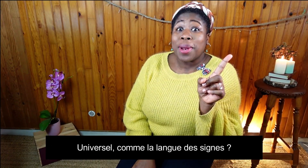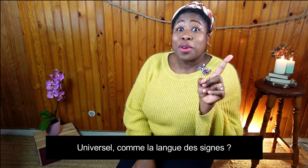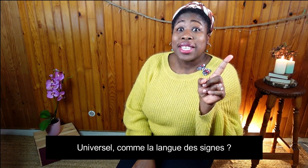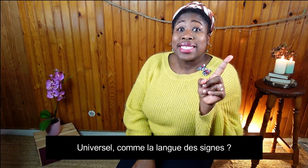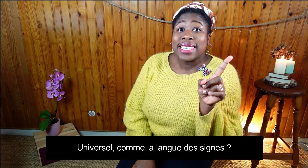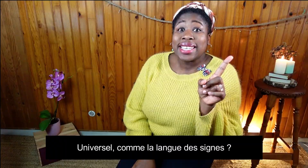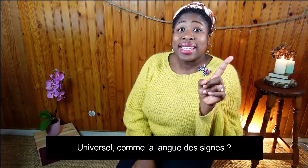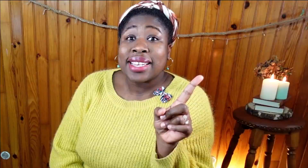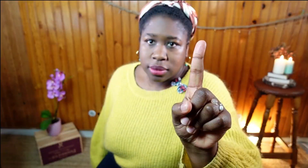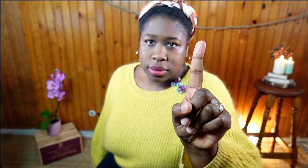la langue des signes ?